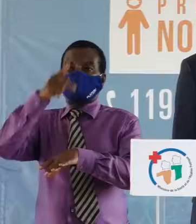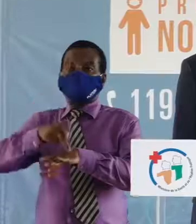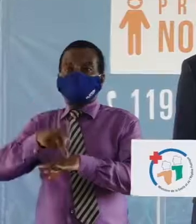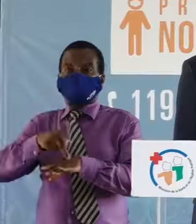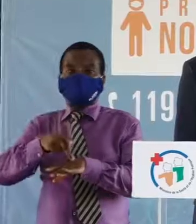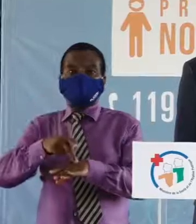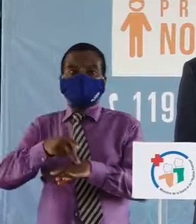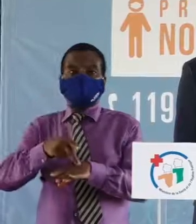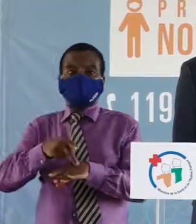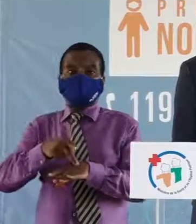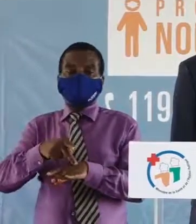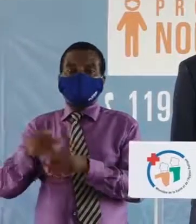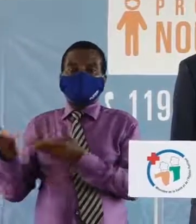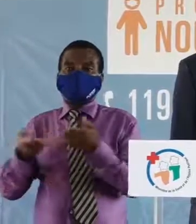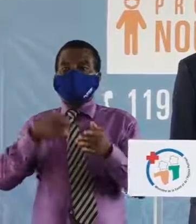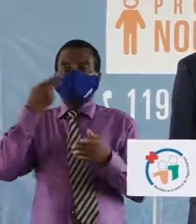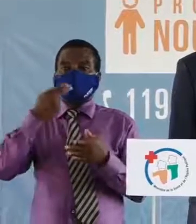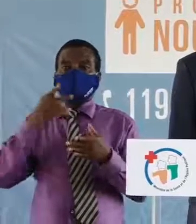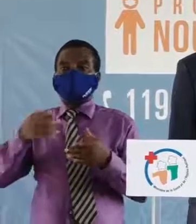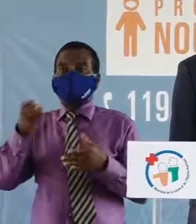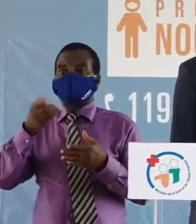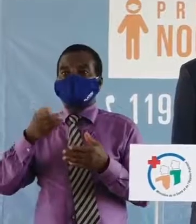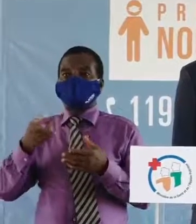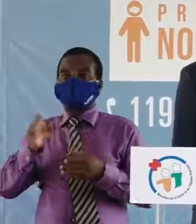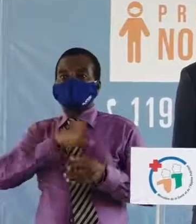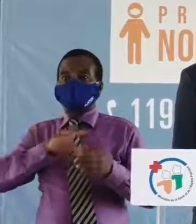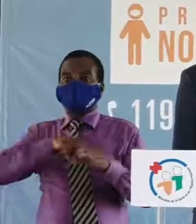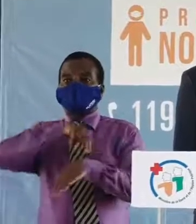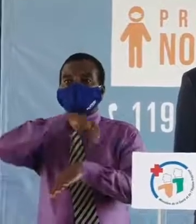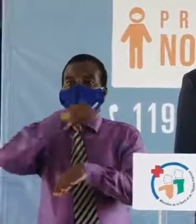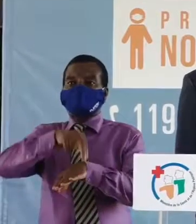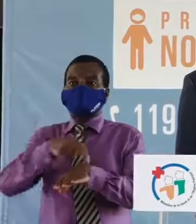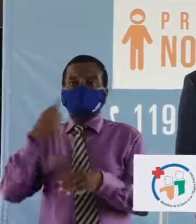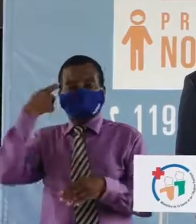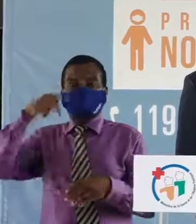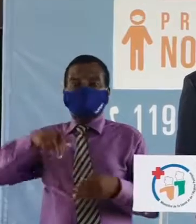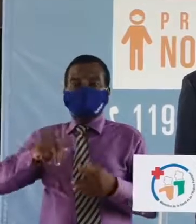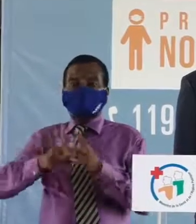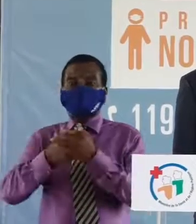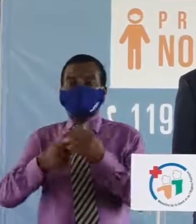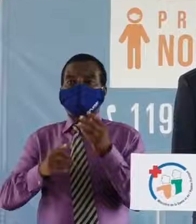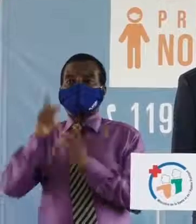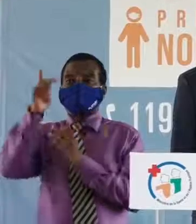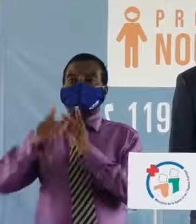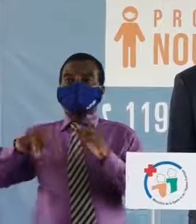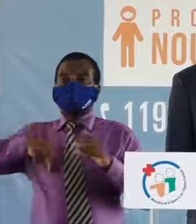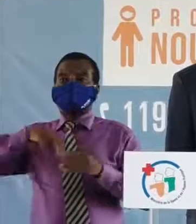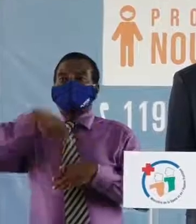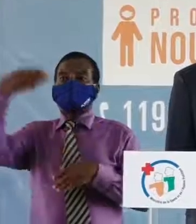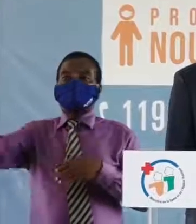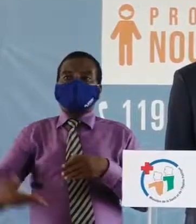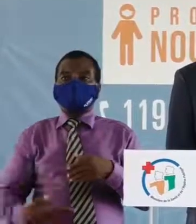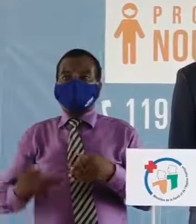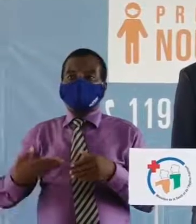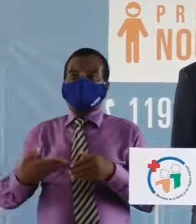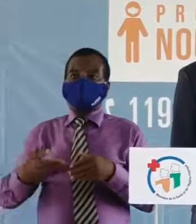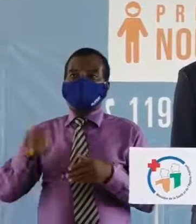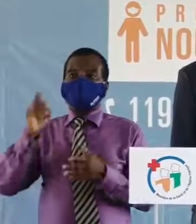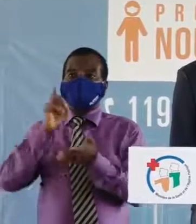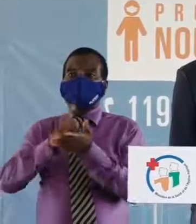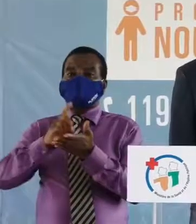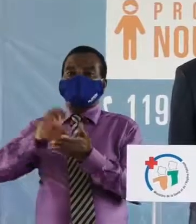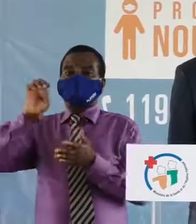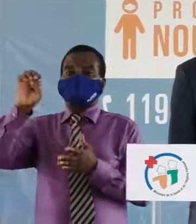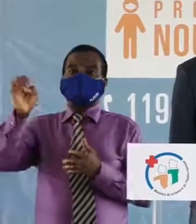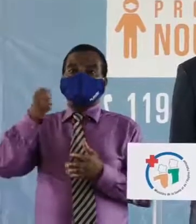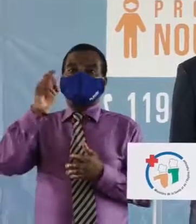Charles Emagne-Bleu, porte-parole de la police nationale. Pour commencer ce programme, nous voulons accueillir ici le docteur